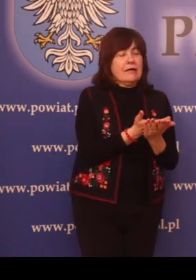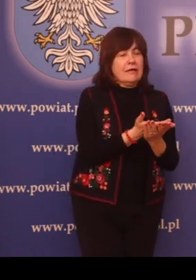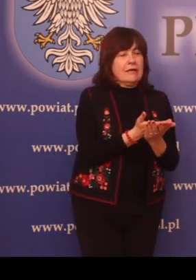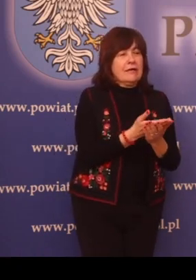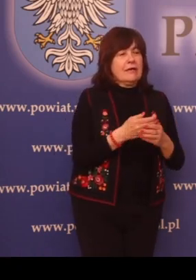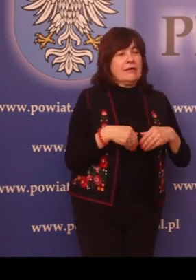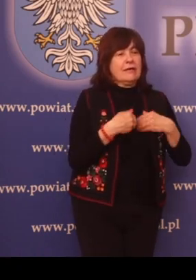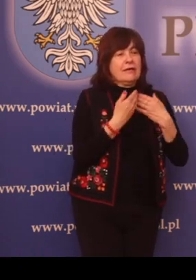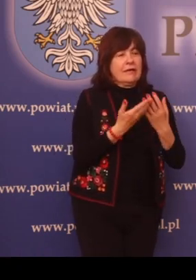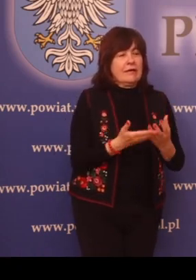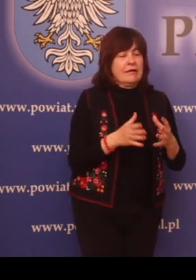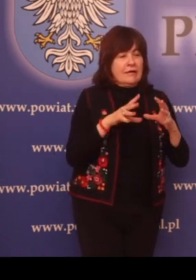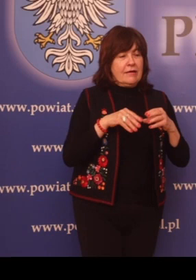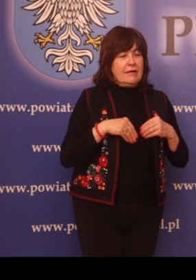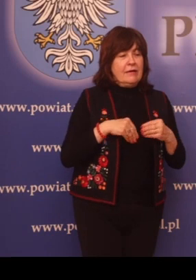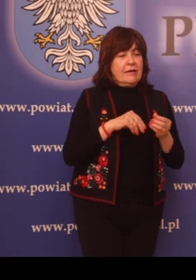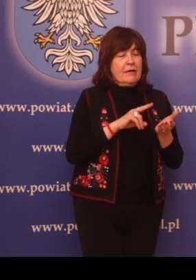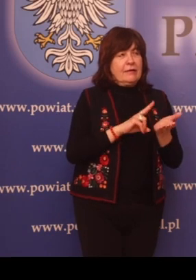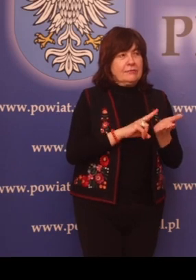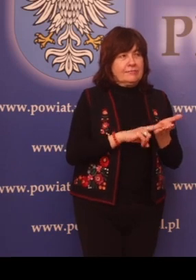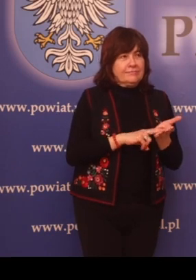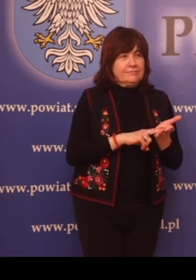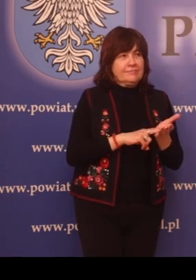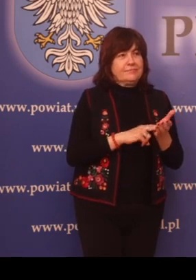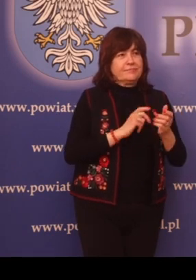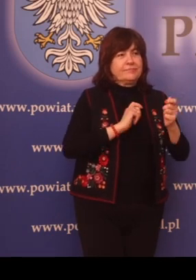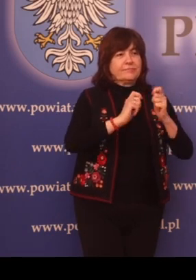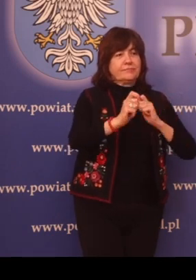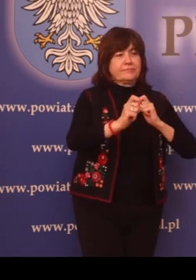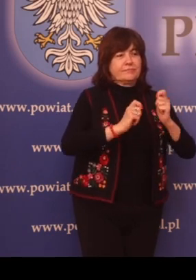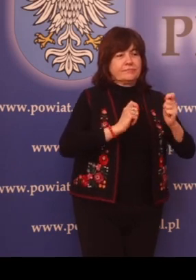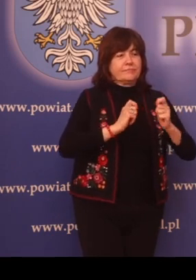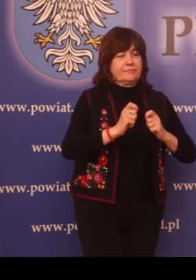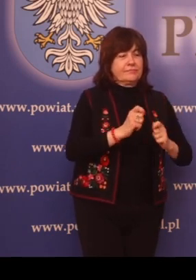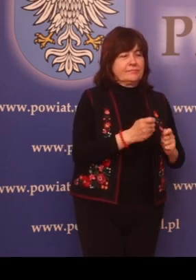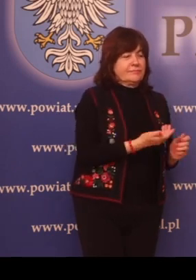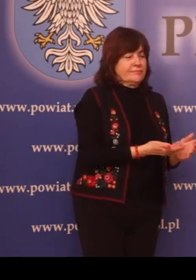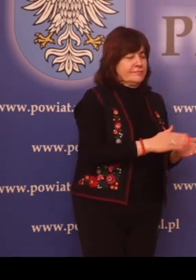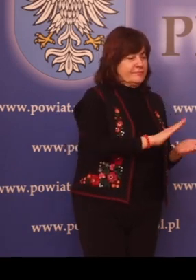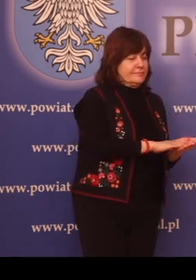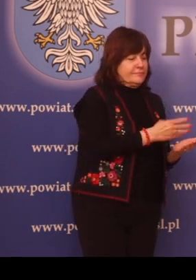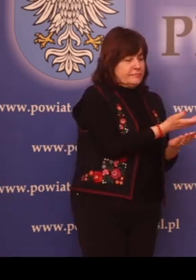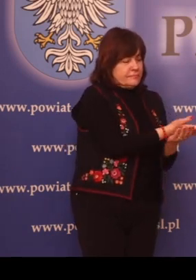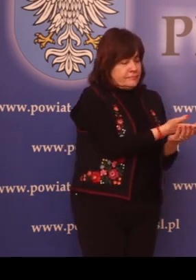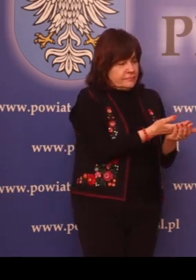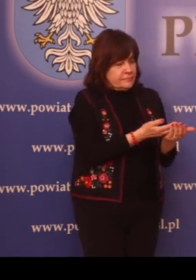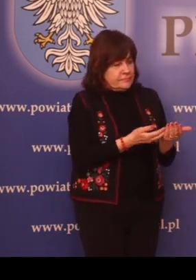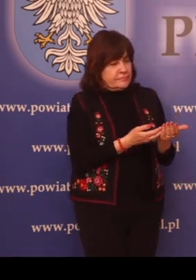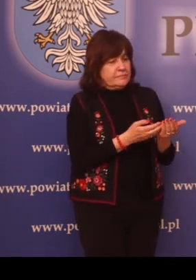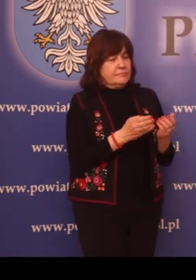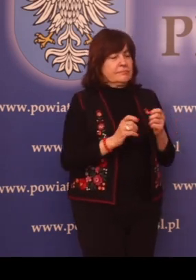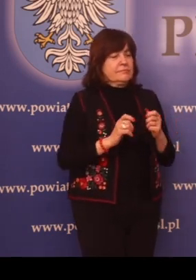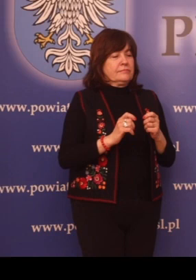Wydawanie zezwoleń na sprowadzenie zwłok i szczątków ludzkich z zagranicy.